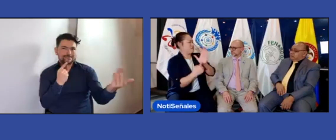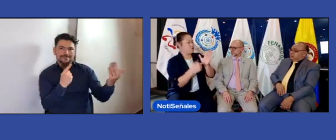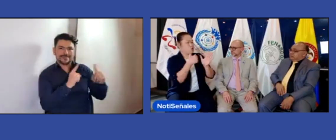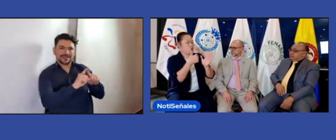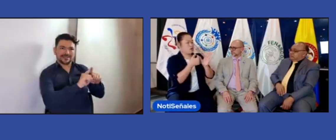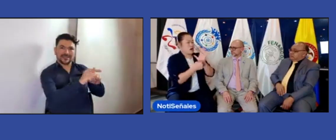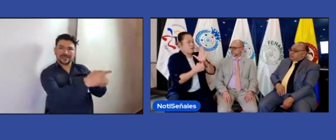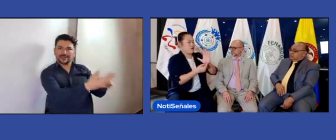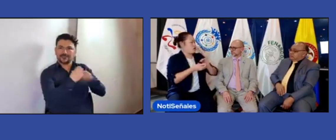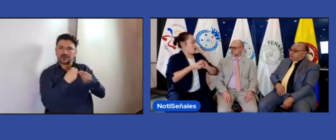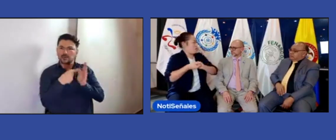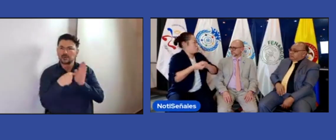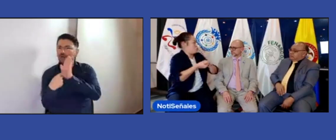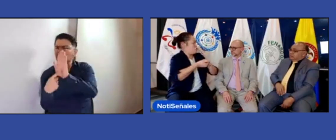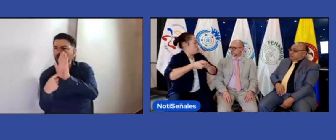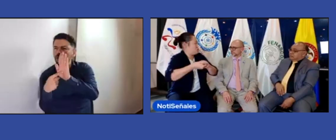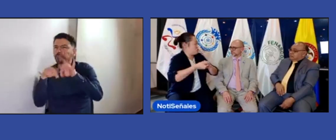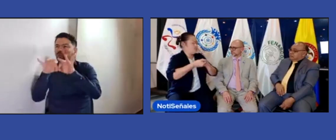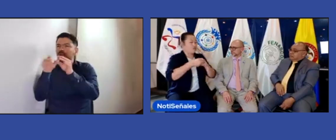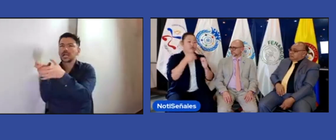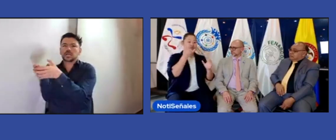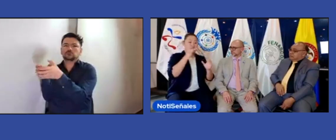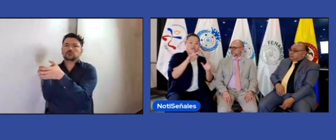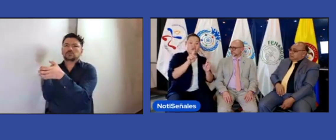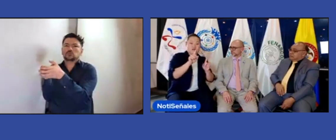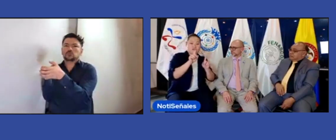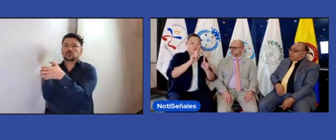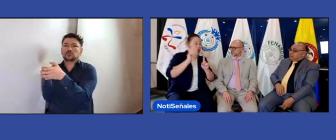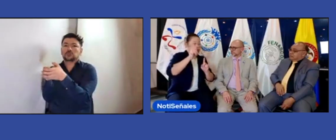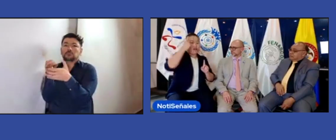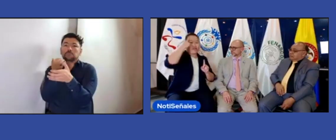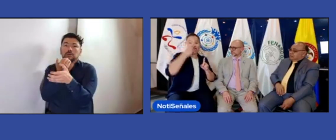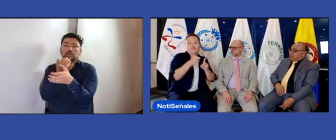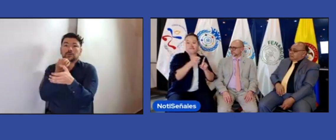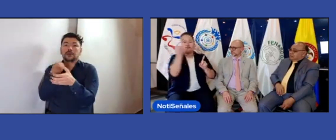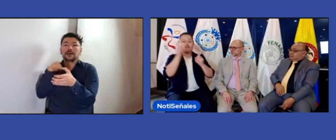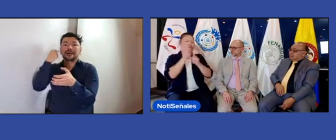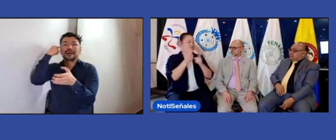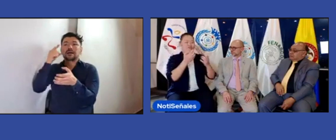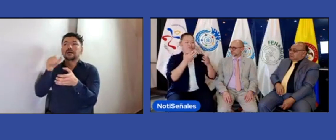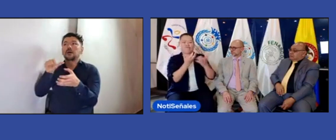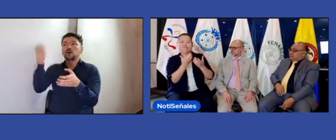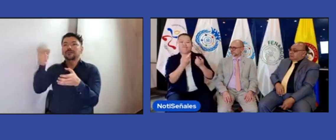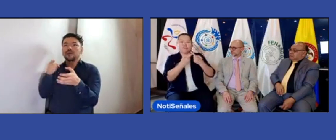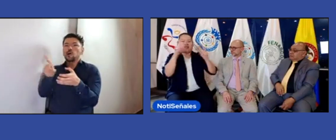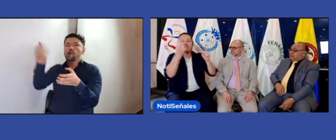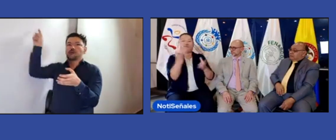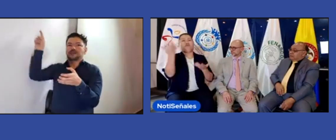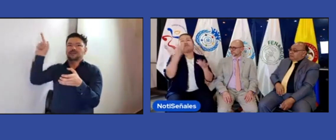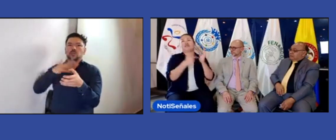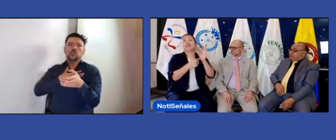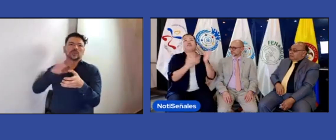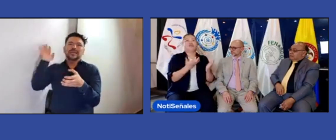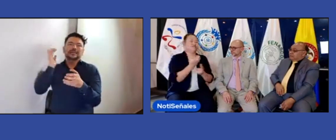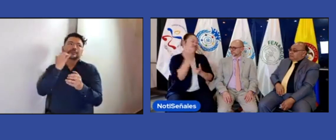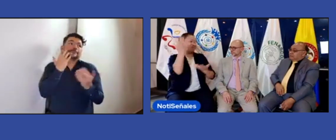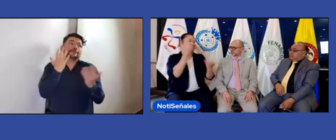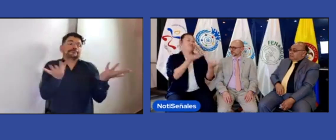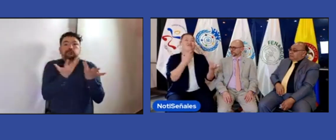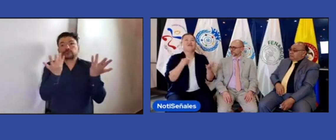barreras, por ejemplo, como lo que mencionaba previamente en la salud y demás, pues no podemos estar trabajando unos por un lado y otros por otro lado. ¿Qué sé